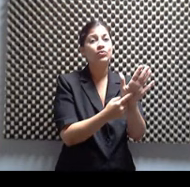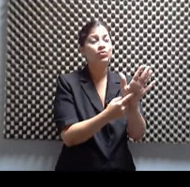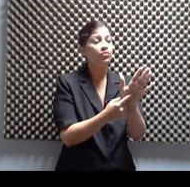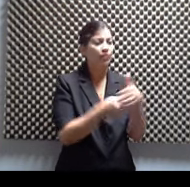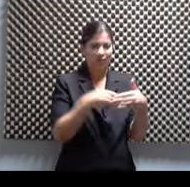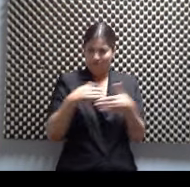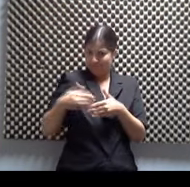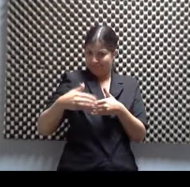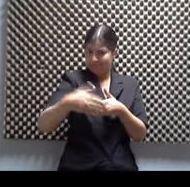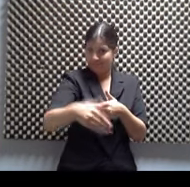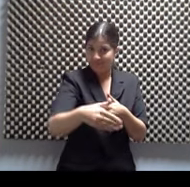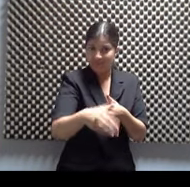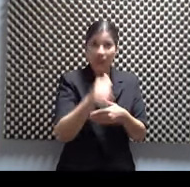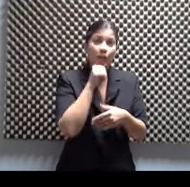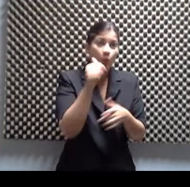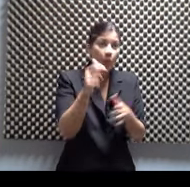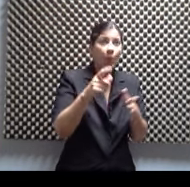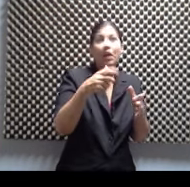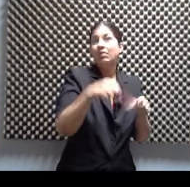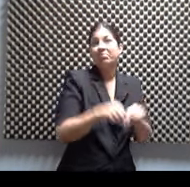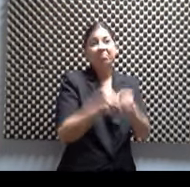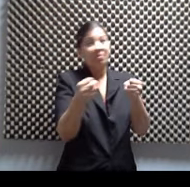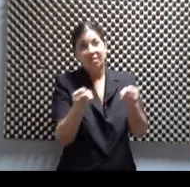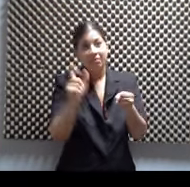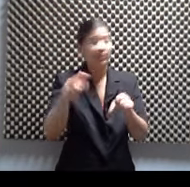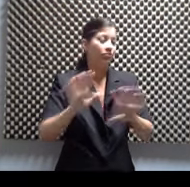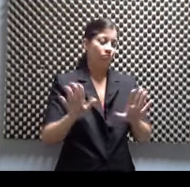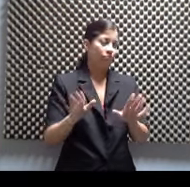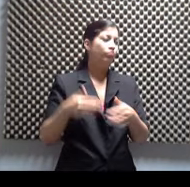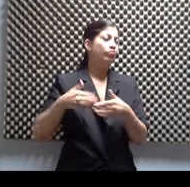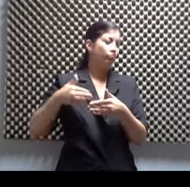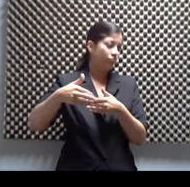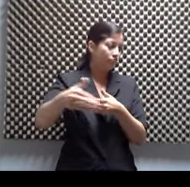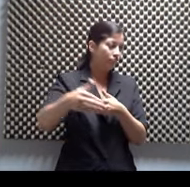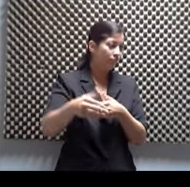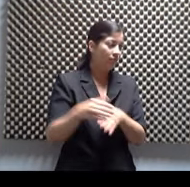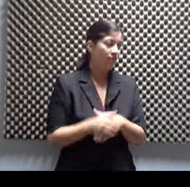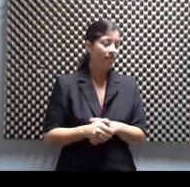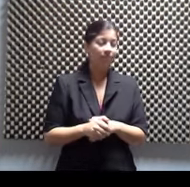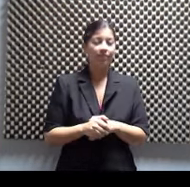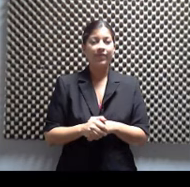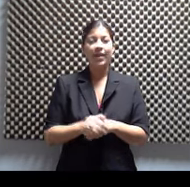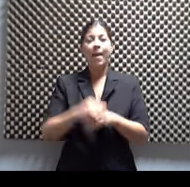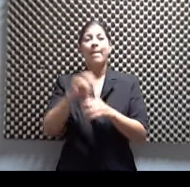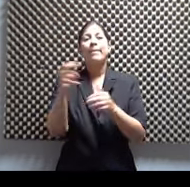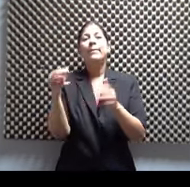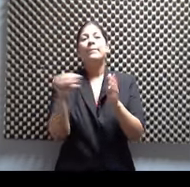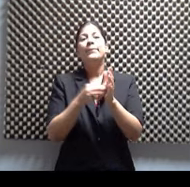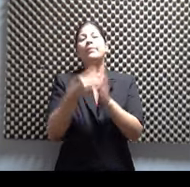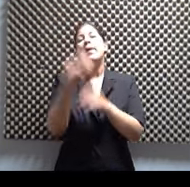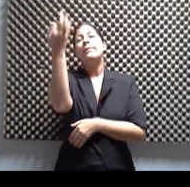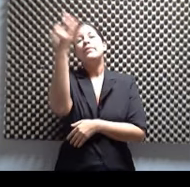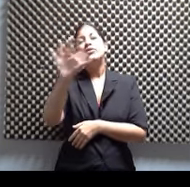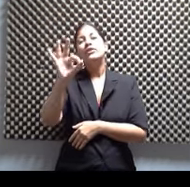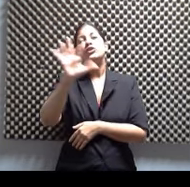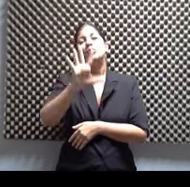puesta en la ciudad de Londres, pero desde el 1952 que se estrenó, es una obra